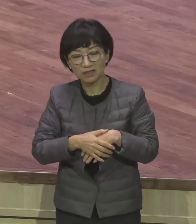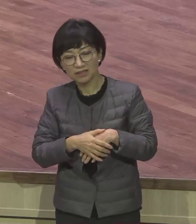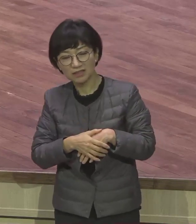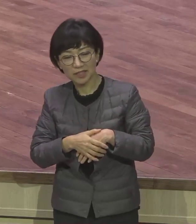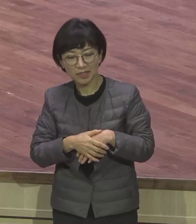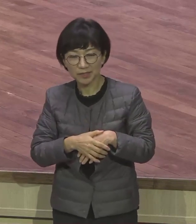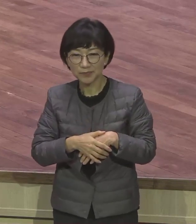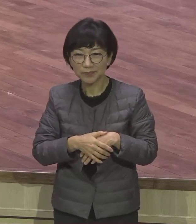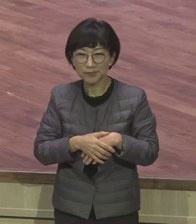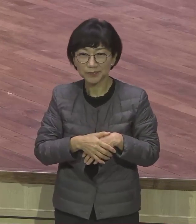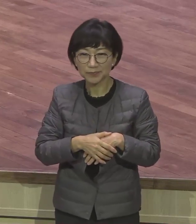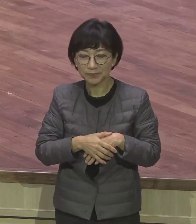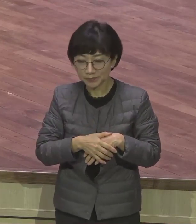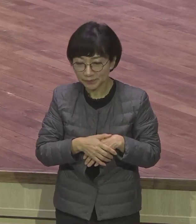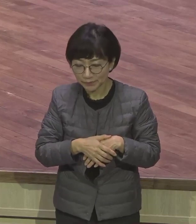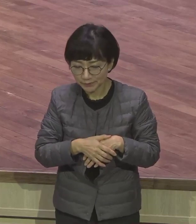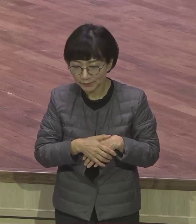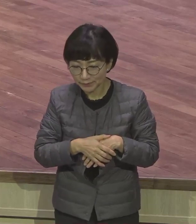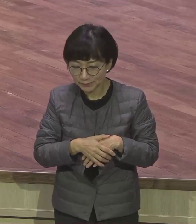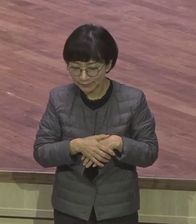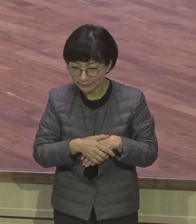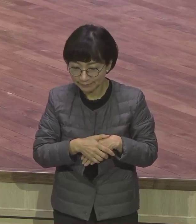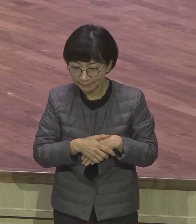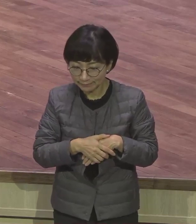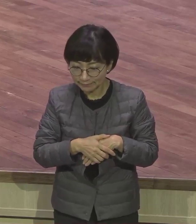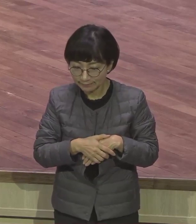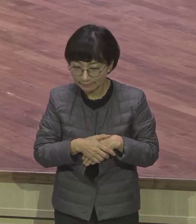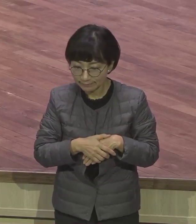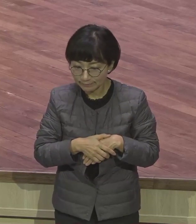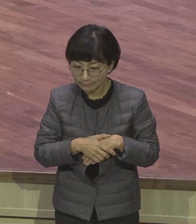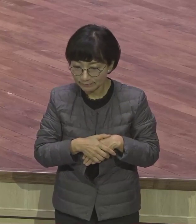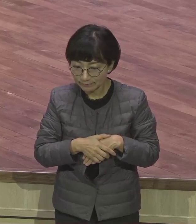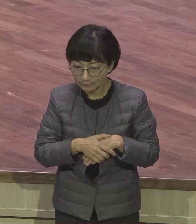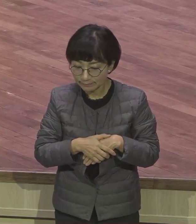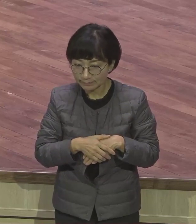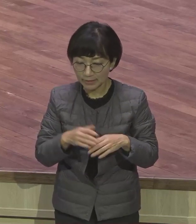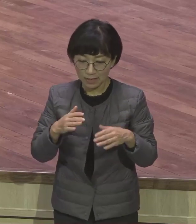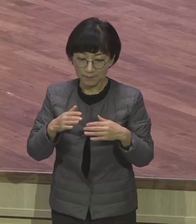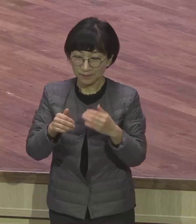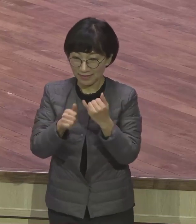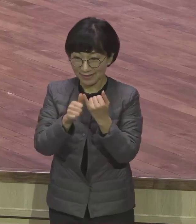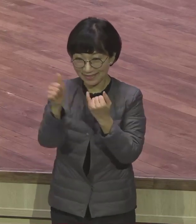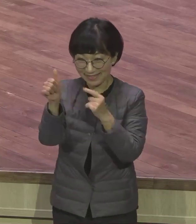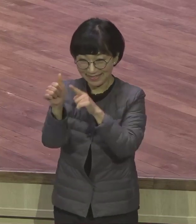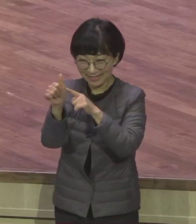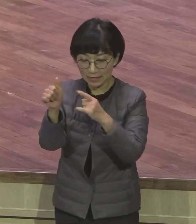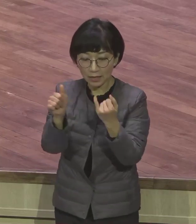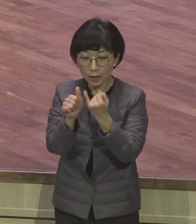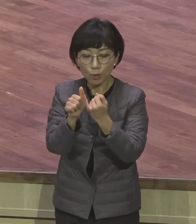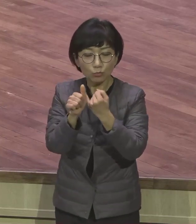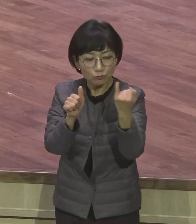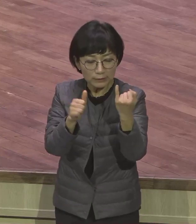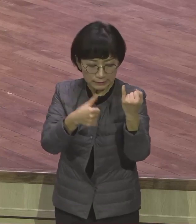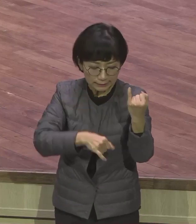설계가 한 때 떼어놓고 처자식 먹여 살리려고 그거 유지하기 위해서